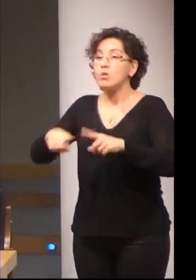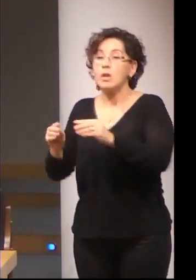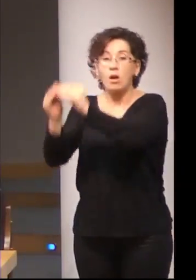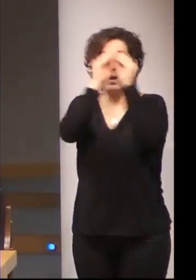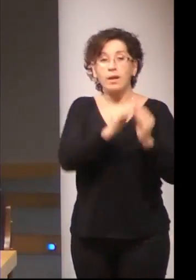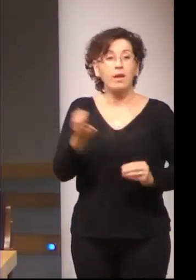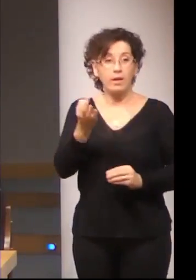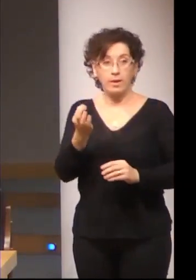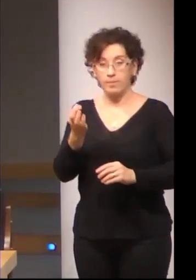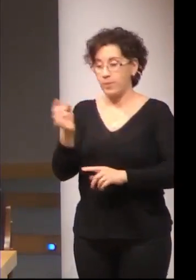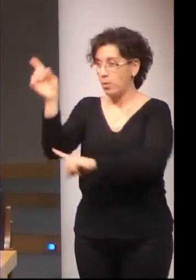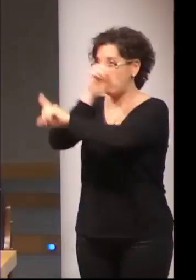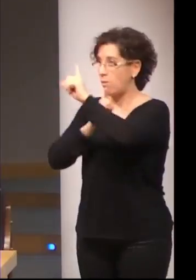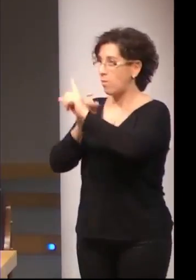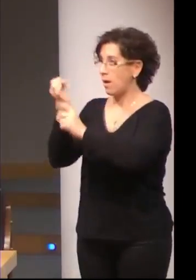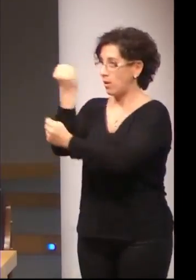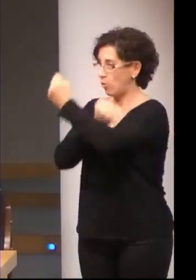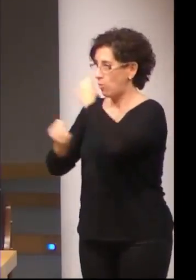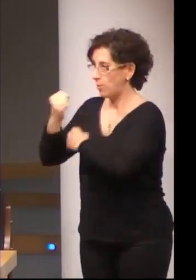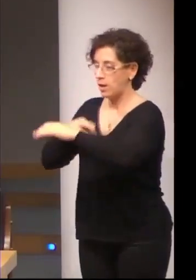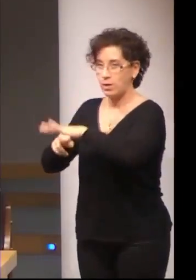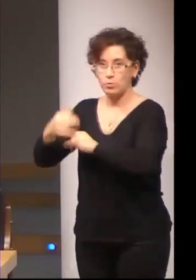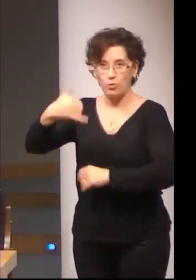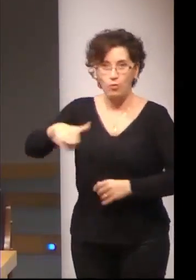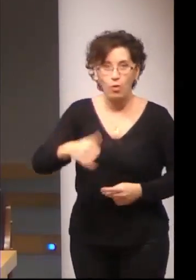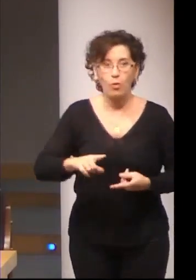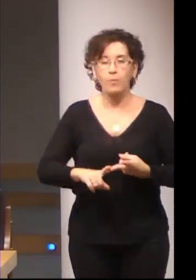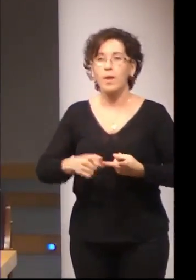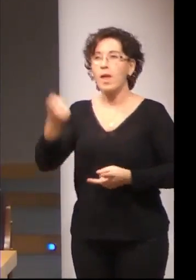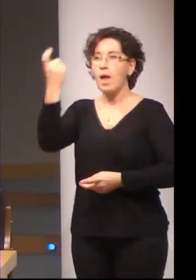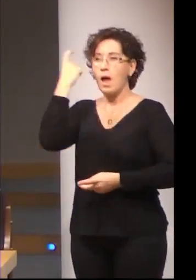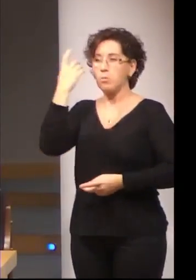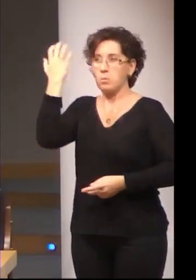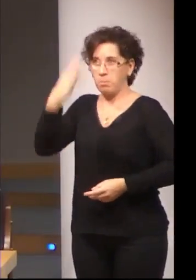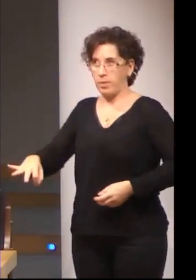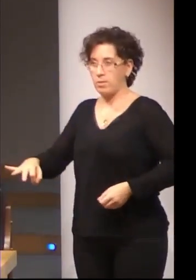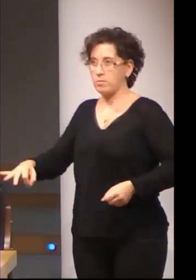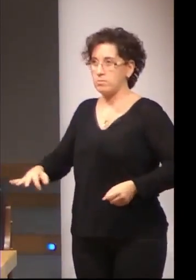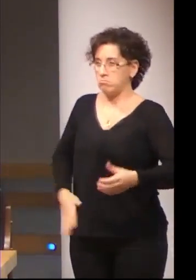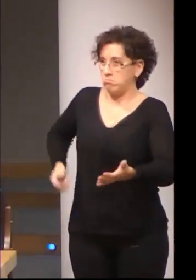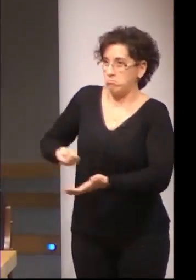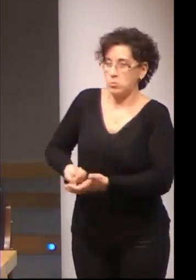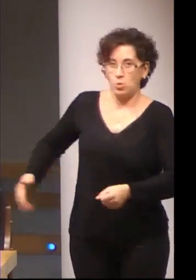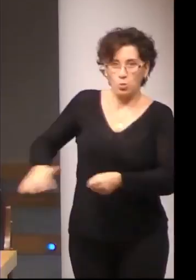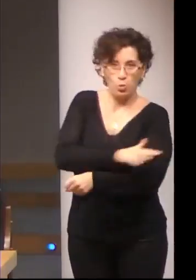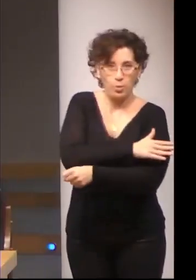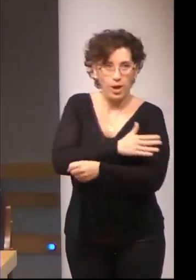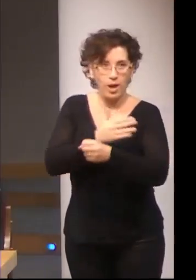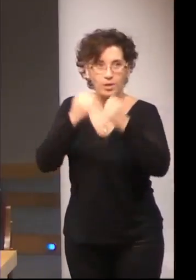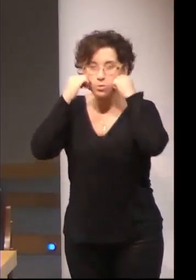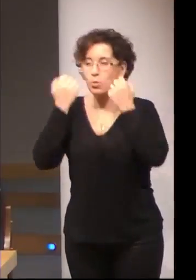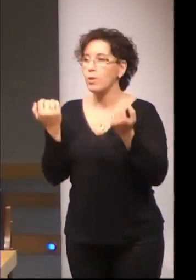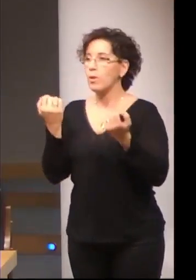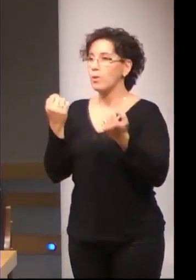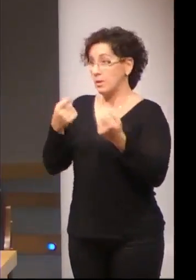el problema de número de estudiantes que puedan sufragar esos recursos y sobre todo hay algo interesante para la